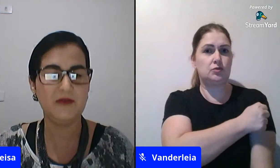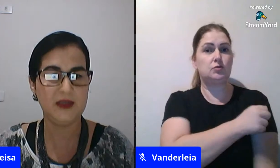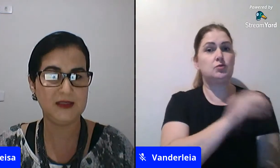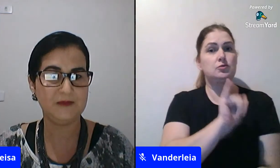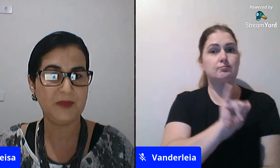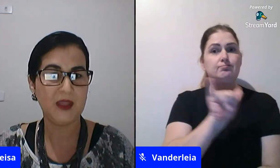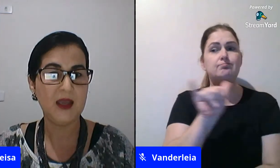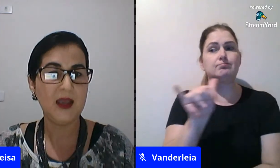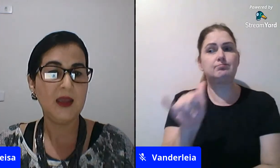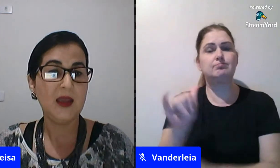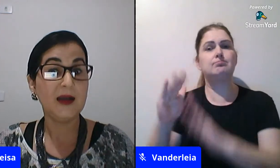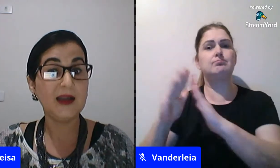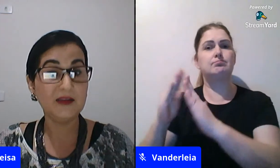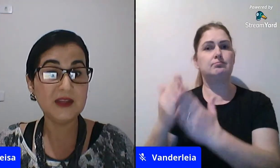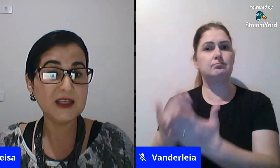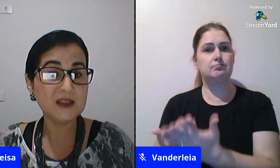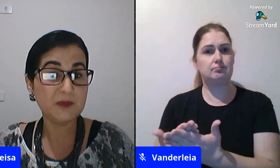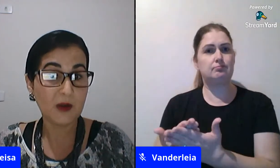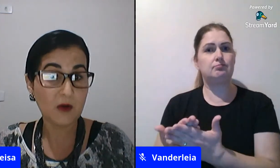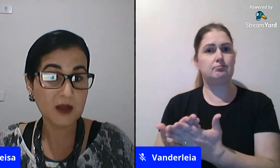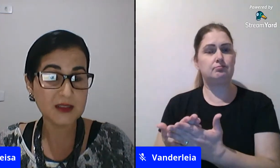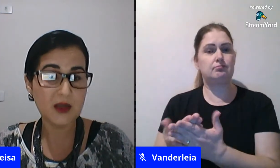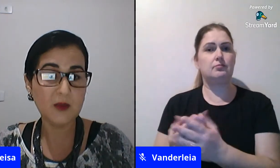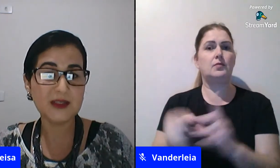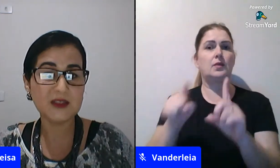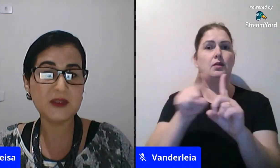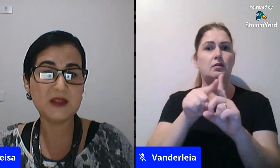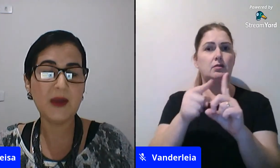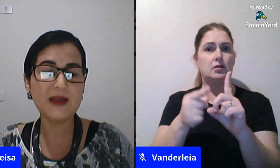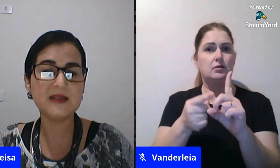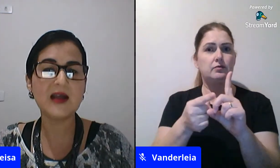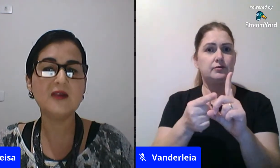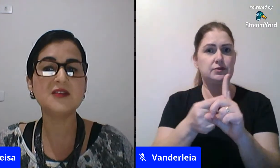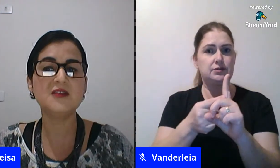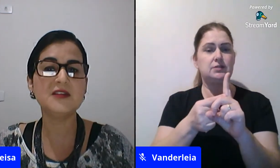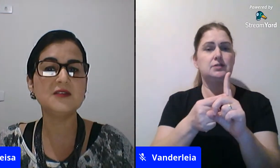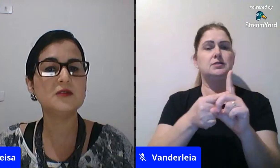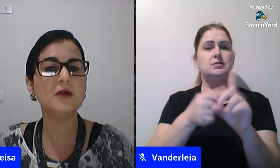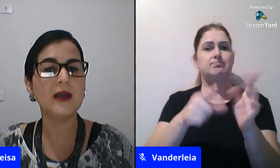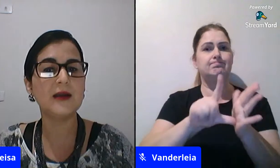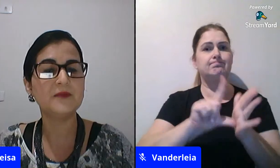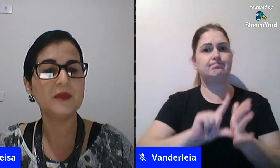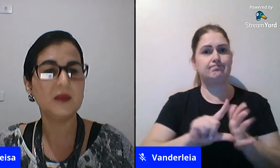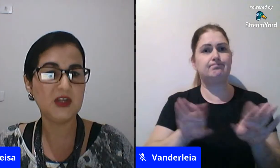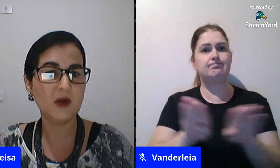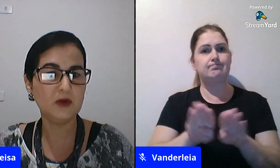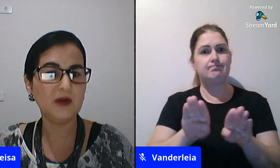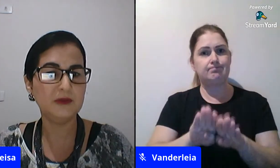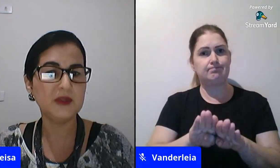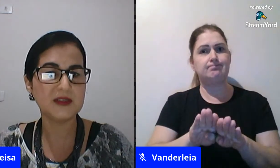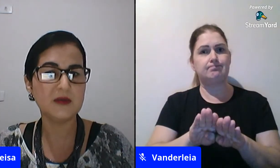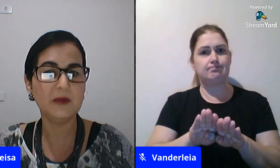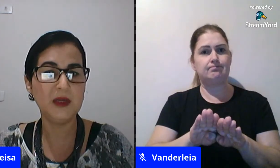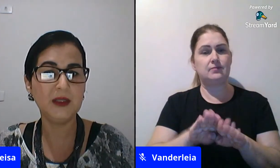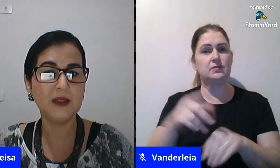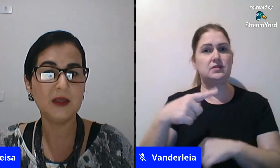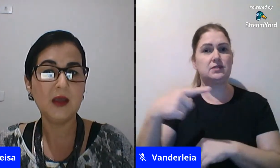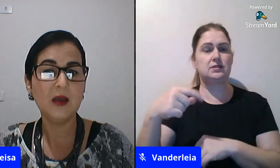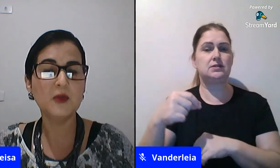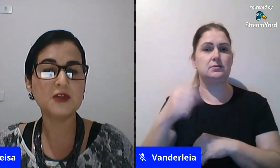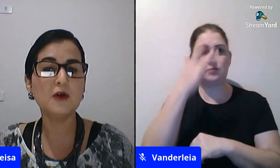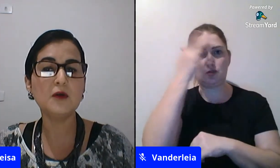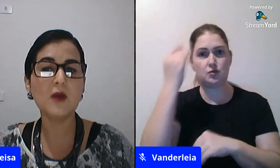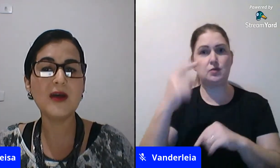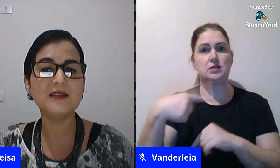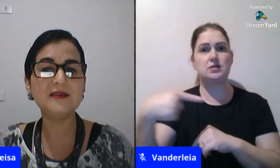alguma vez. Gravidez precoce é uma das principais causas de evasão escolar, de acordo com a Fundação Abrinq.